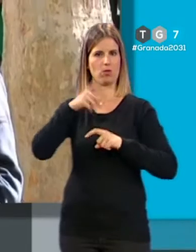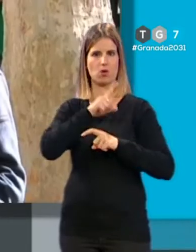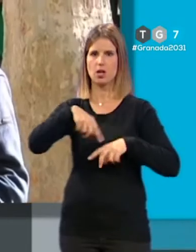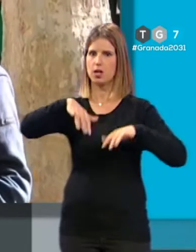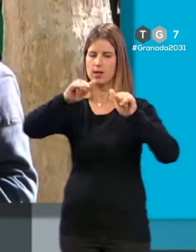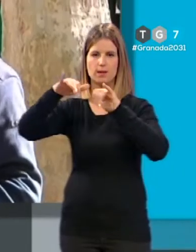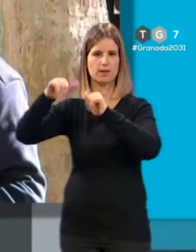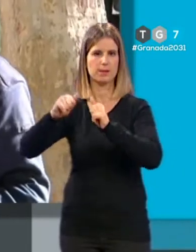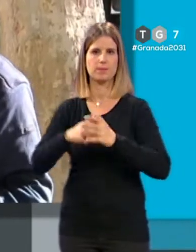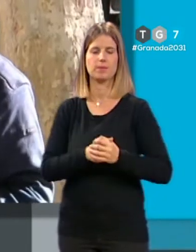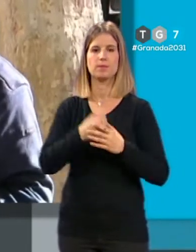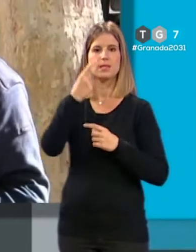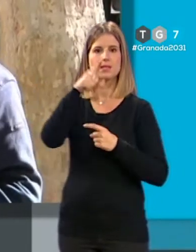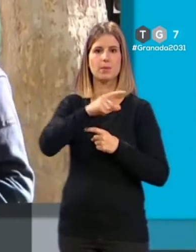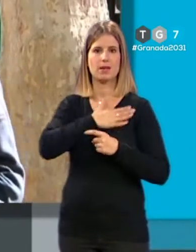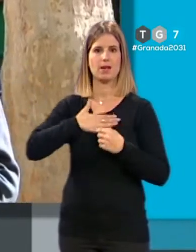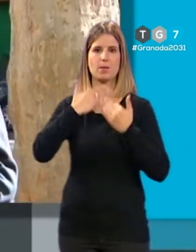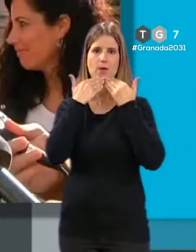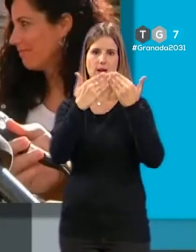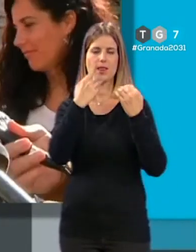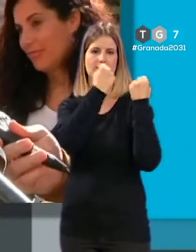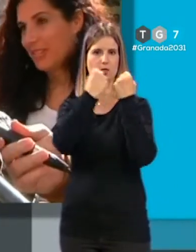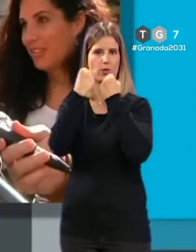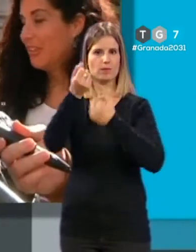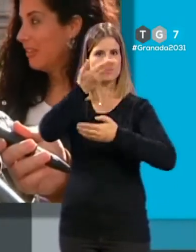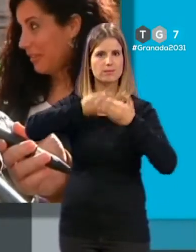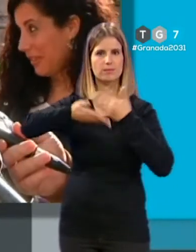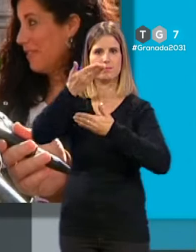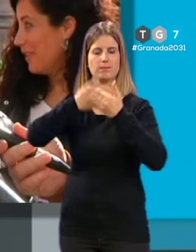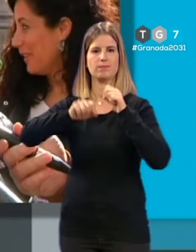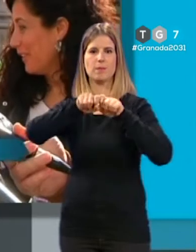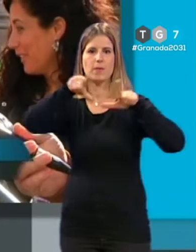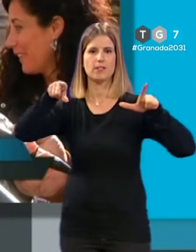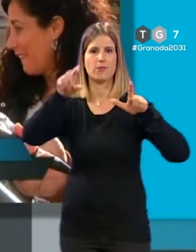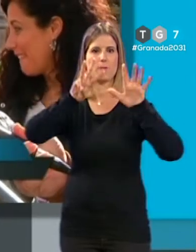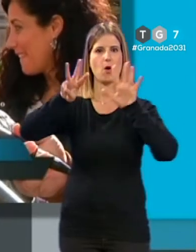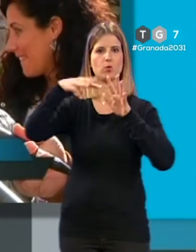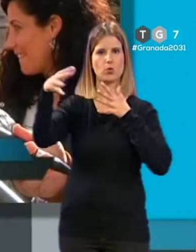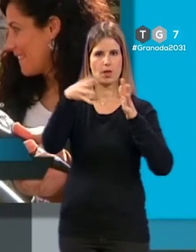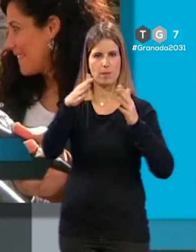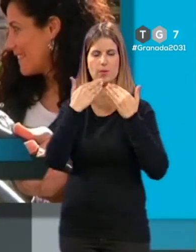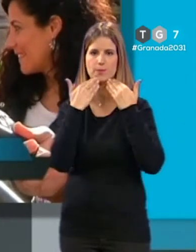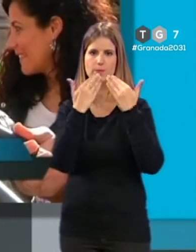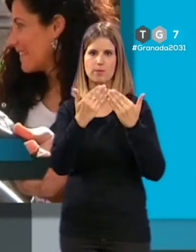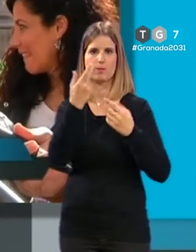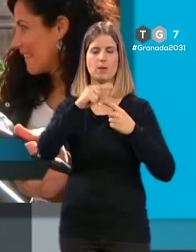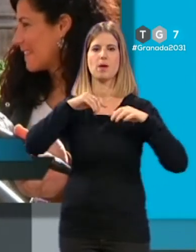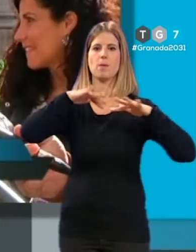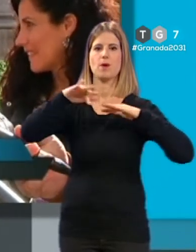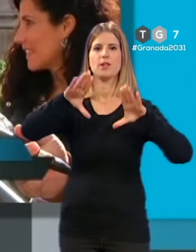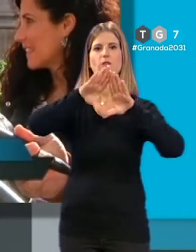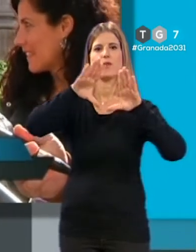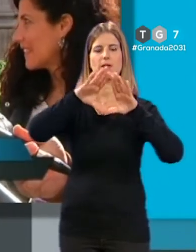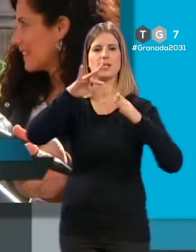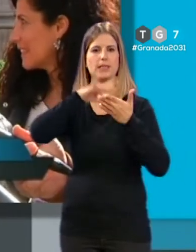y conseguidos. Y también queremos agradecer a las instituciones que han colaborado con la plataforma 8 de marzo y el movimiento feminista como